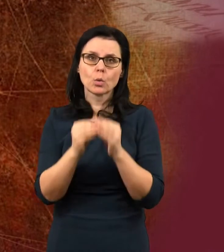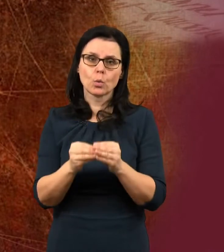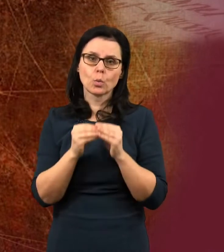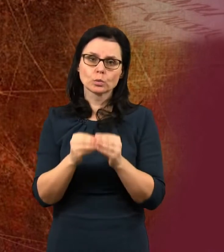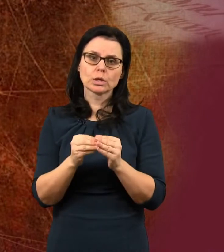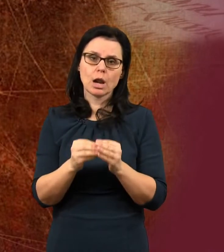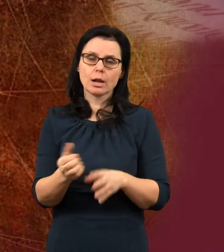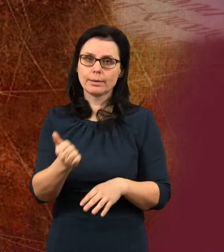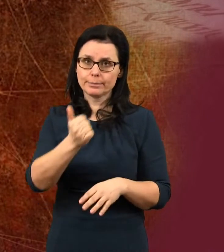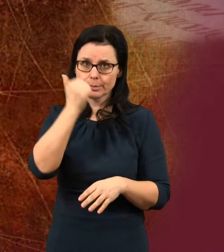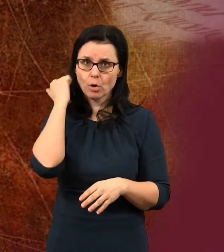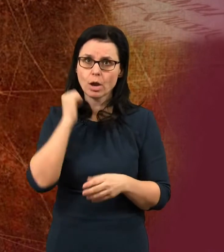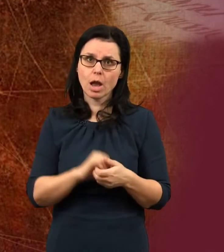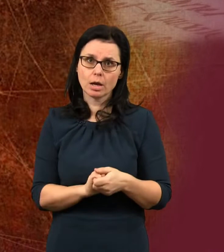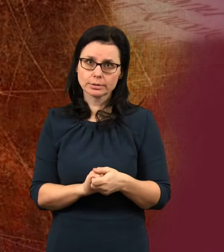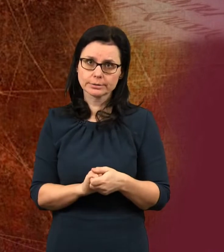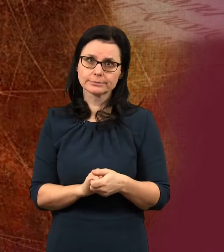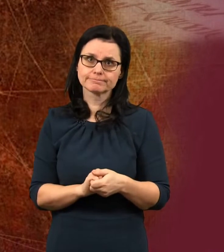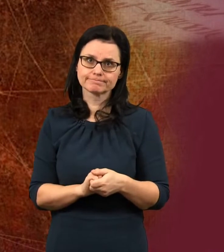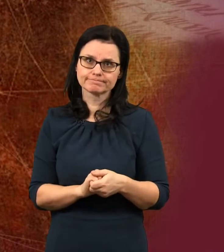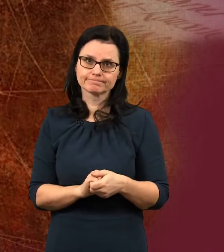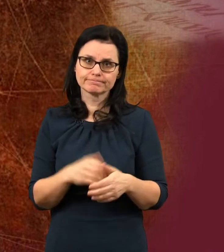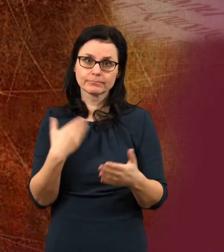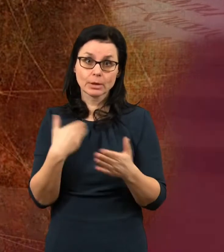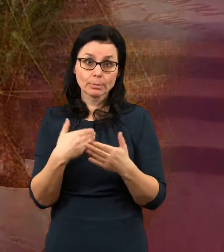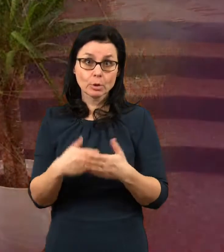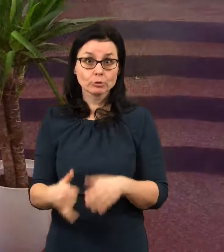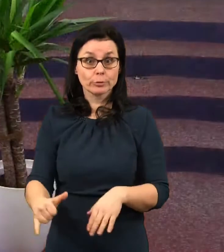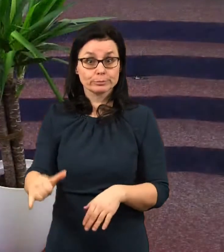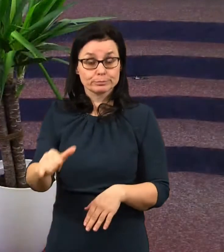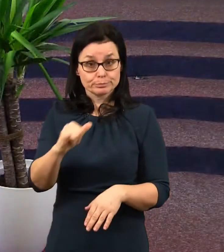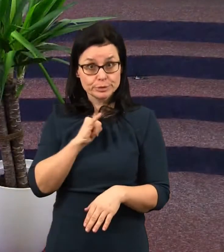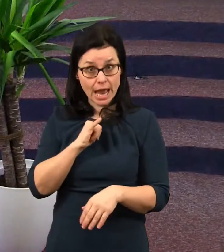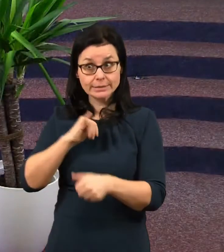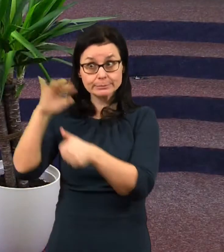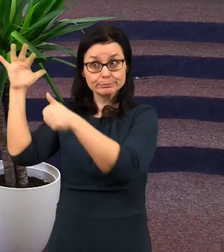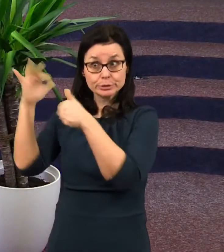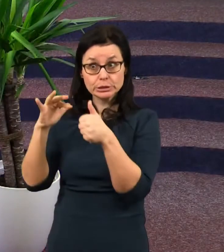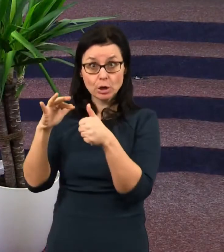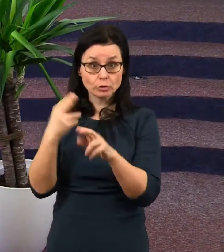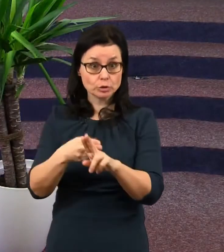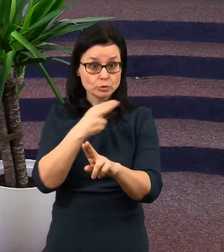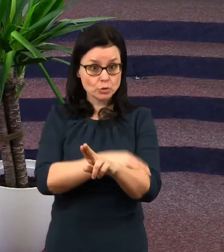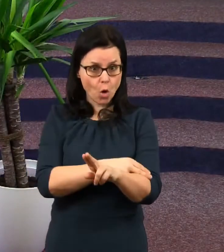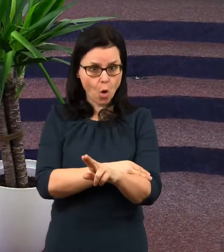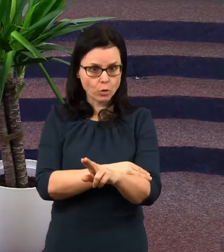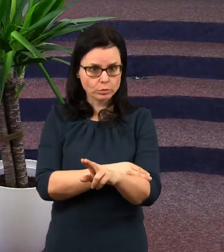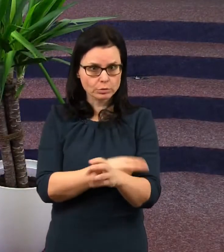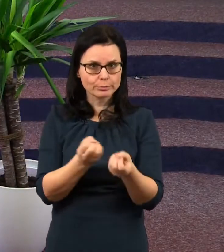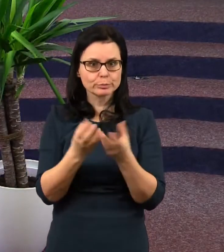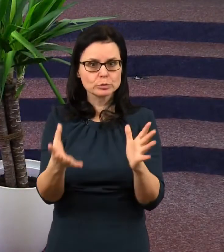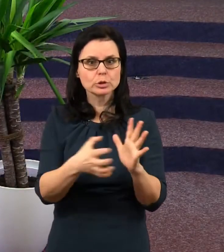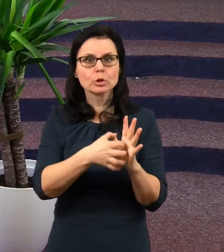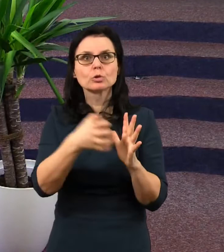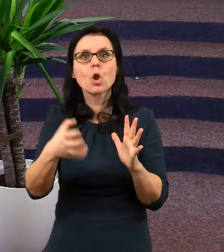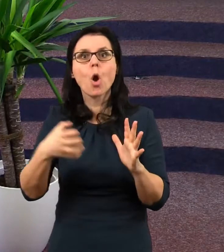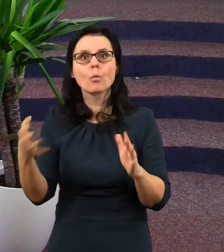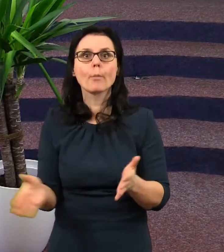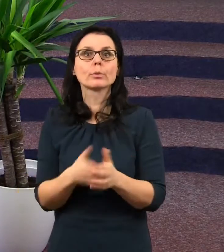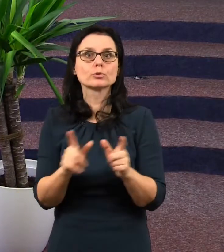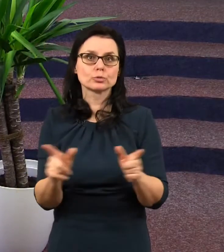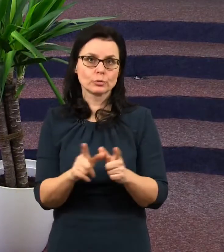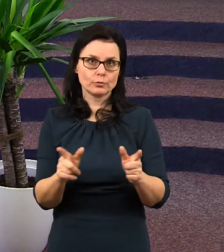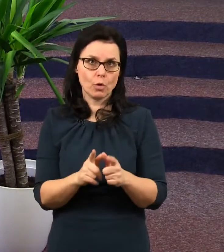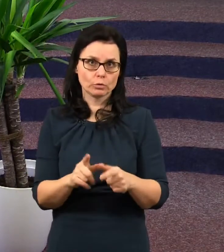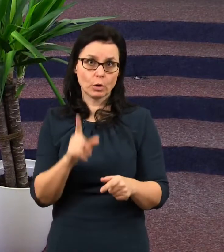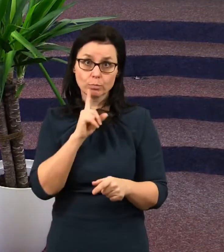pokání. Už víte, proč ten předadventní soud trvá tak dlouho? Ano, pán Bůh